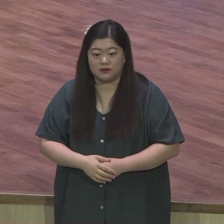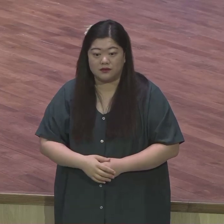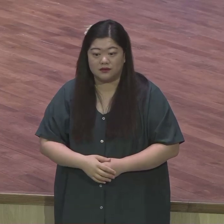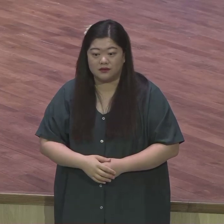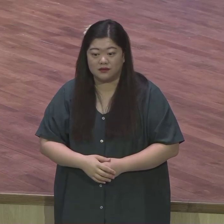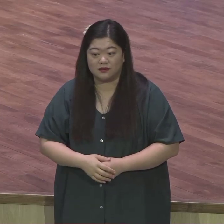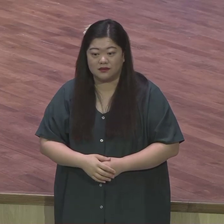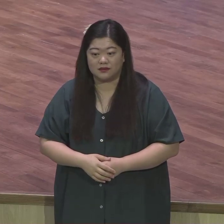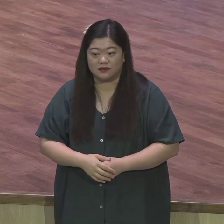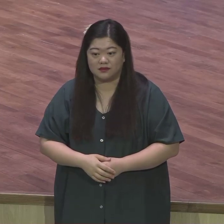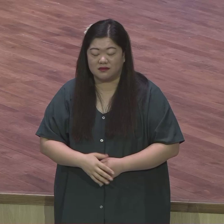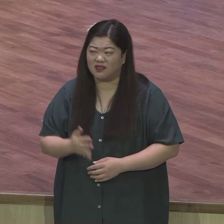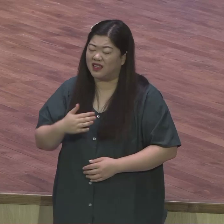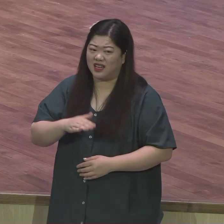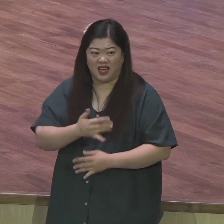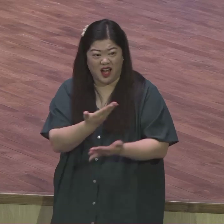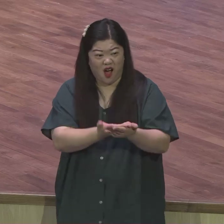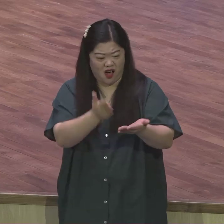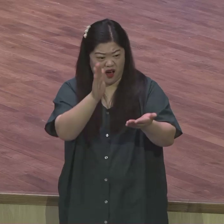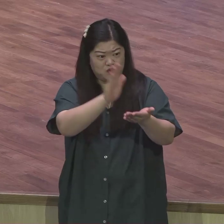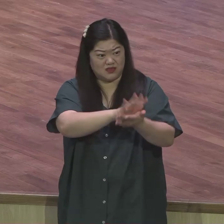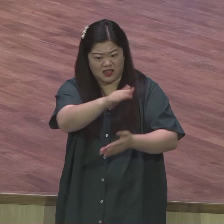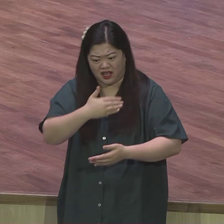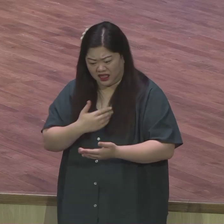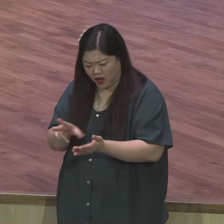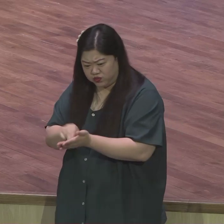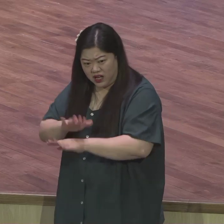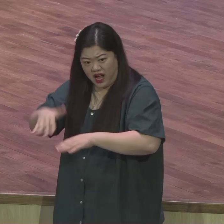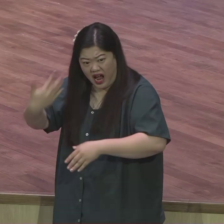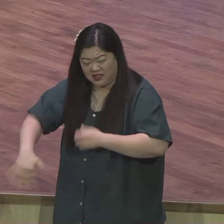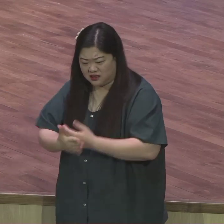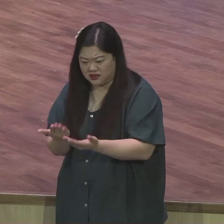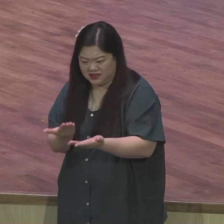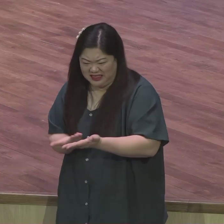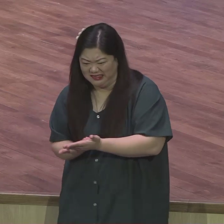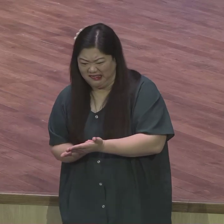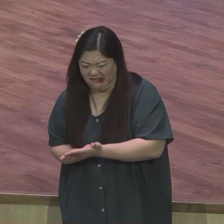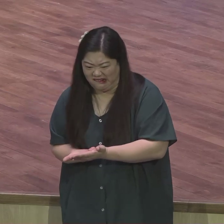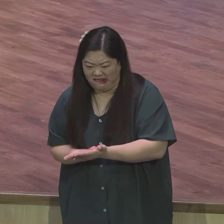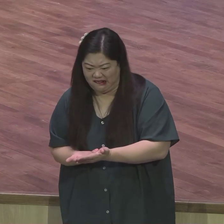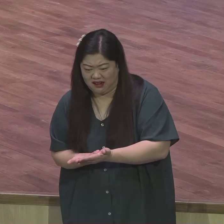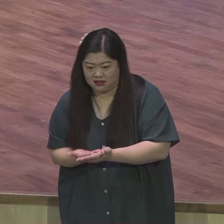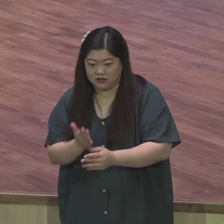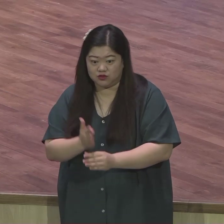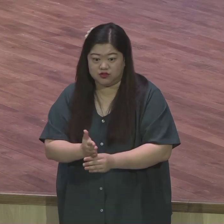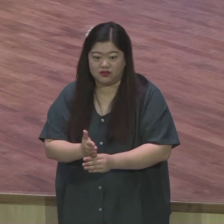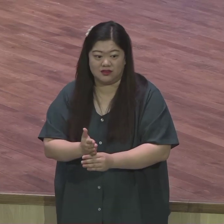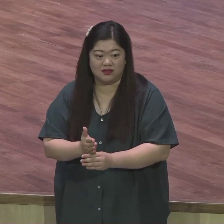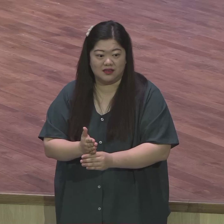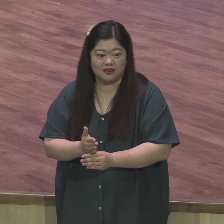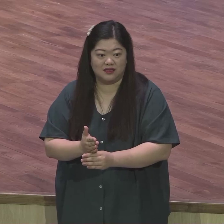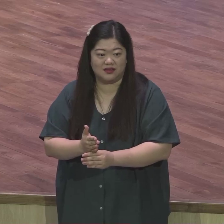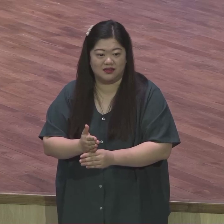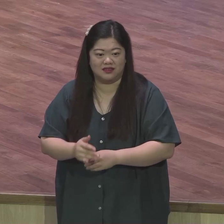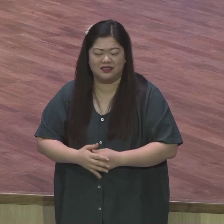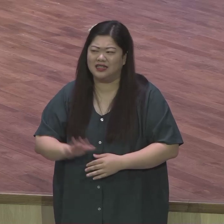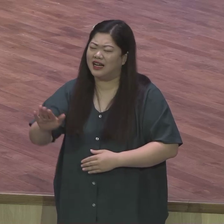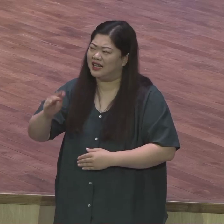해결을 못하고 있는데 다 자기 문제에 걸려가지고 자기 문제에 걸려 사는 사람은요